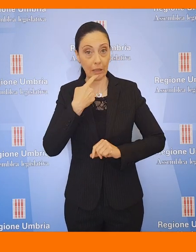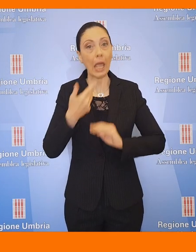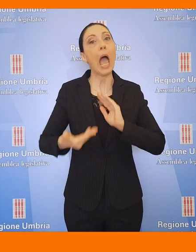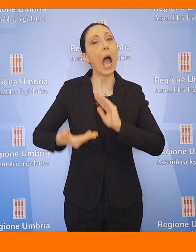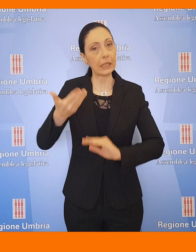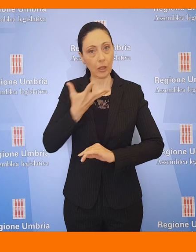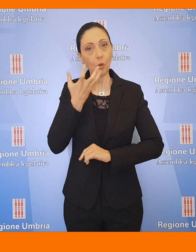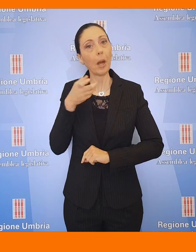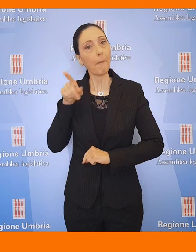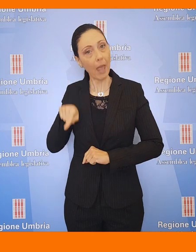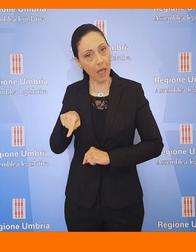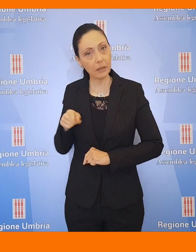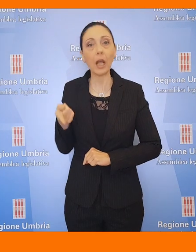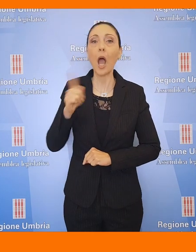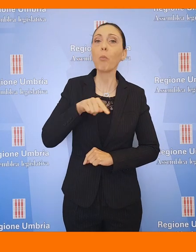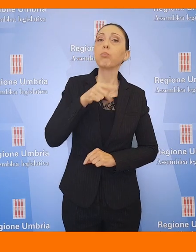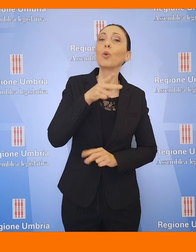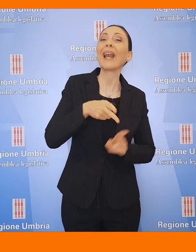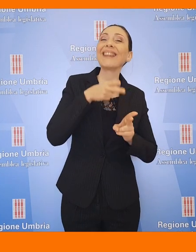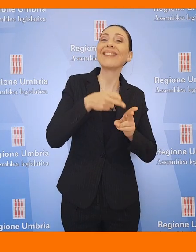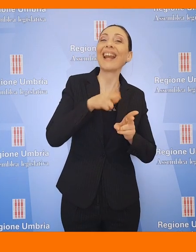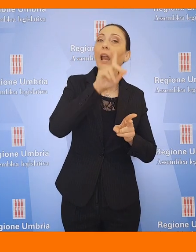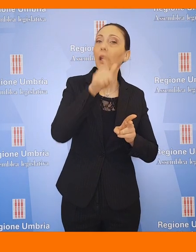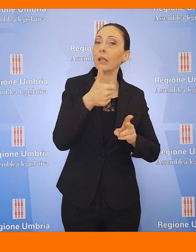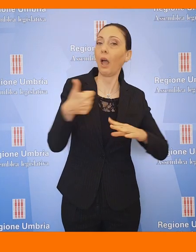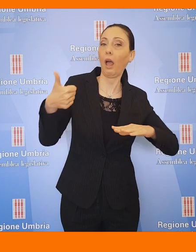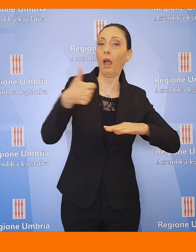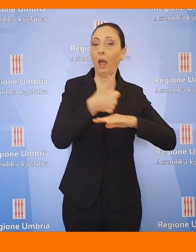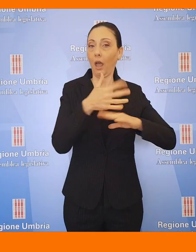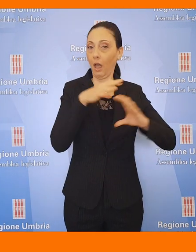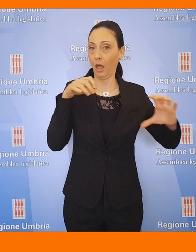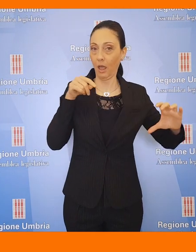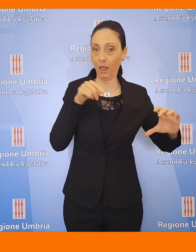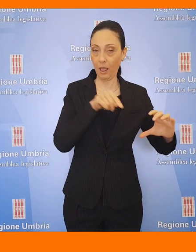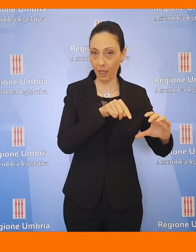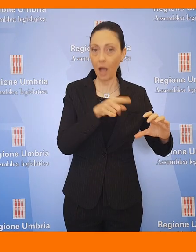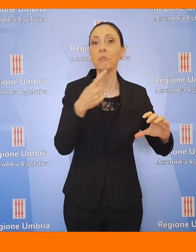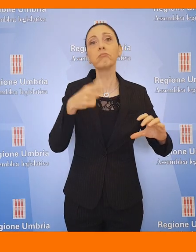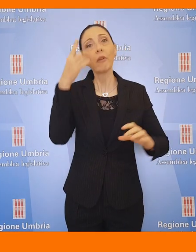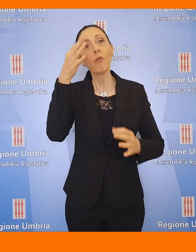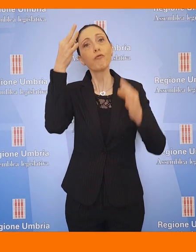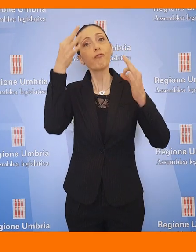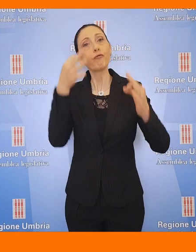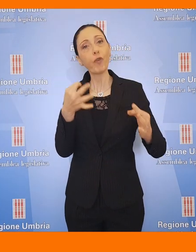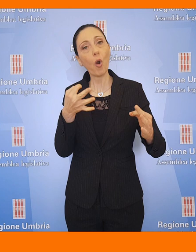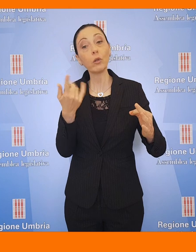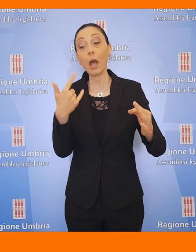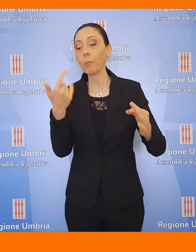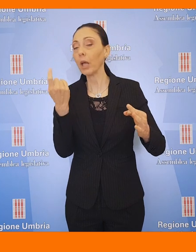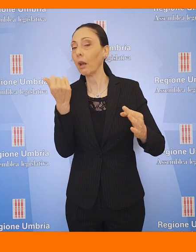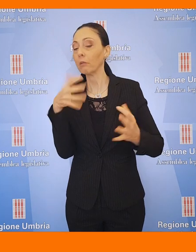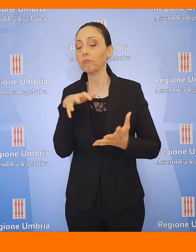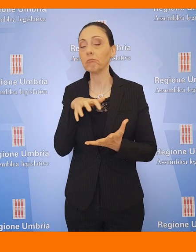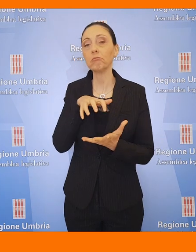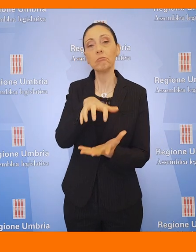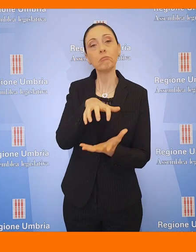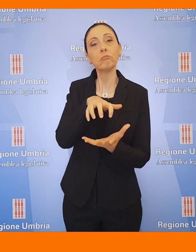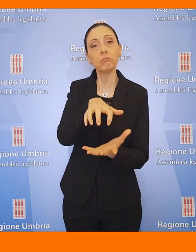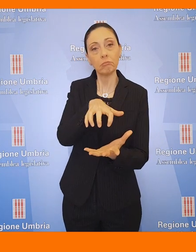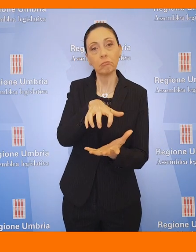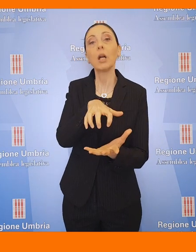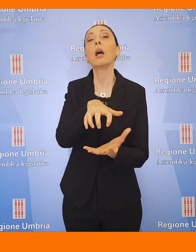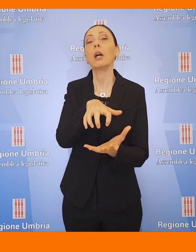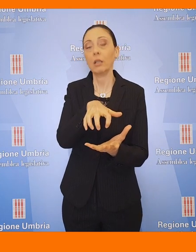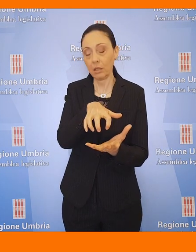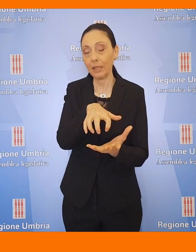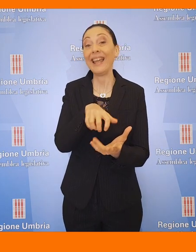assessore Melasecche e i vertici di Trenitalia, dove sarebbe emersa una volontà condivisa di dare luogo a specifici investimenti che dovrebbero portare